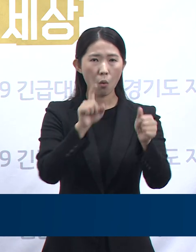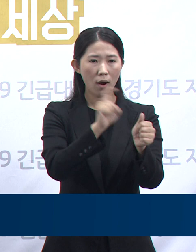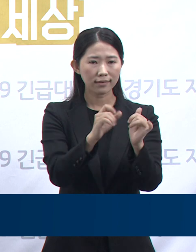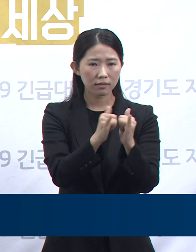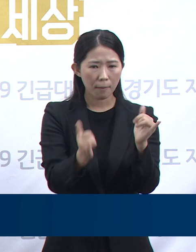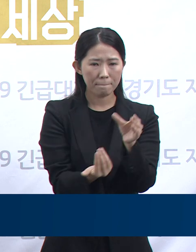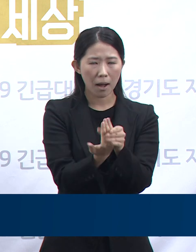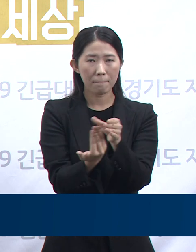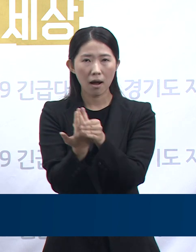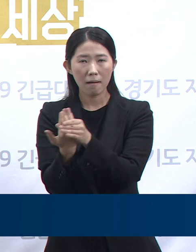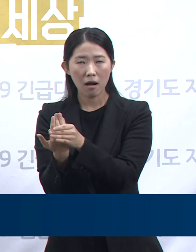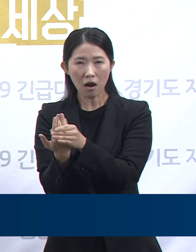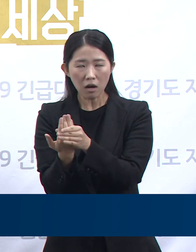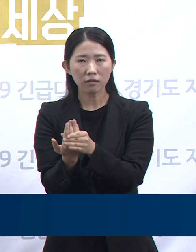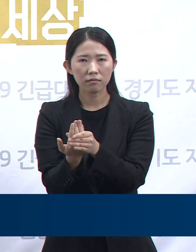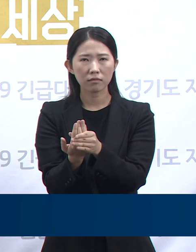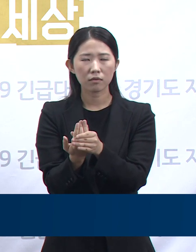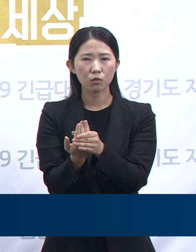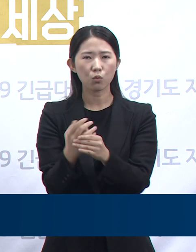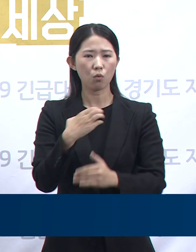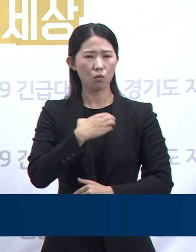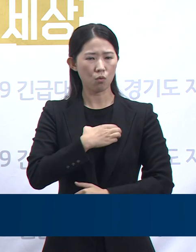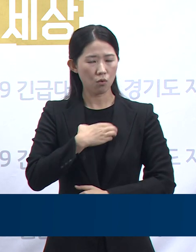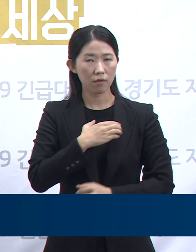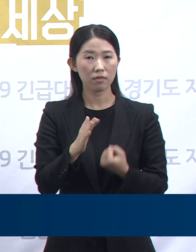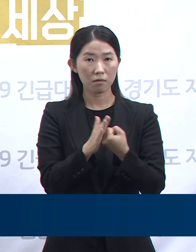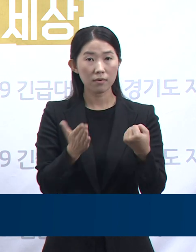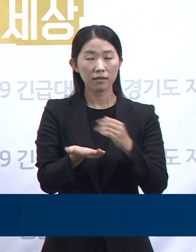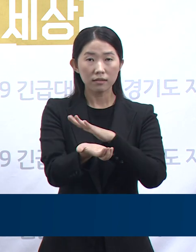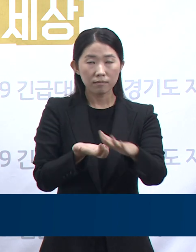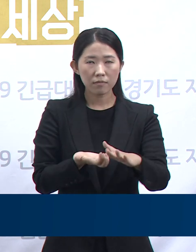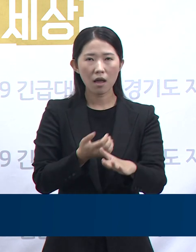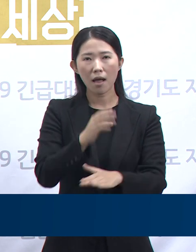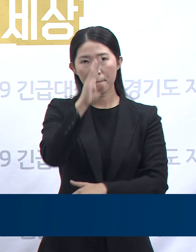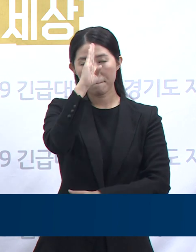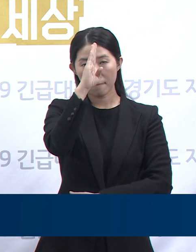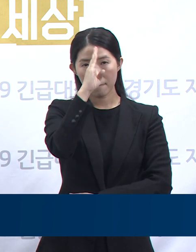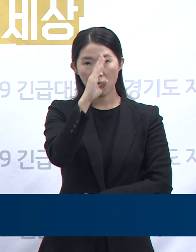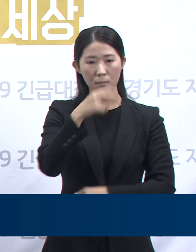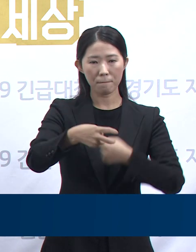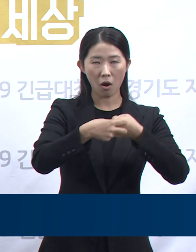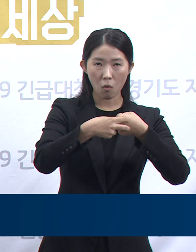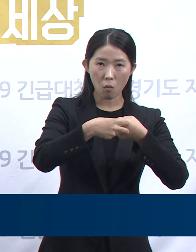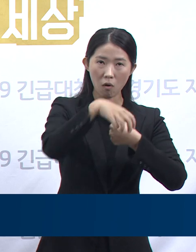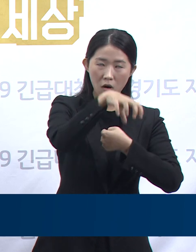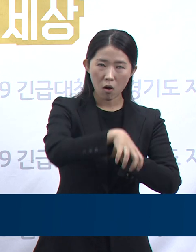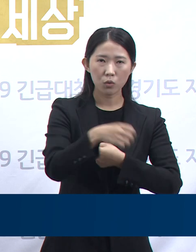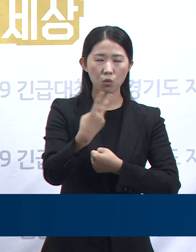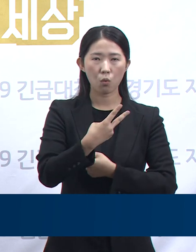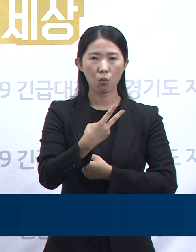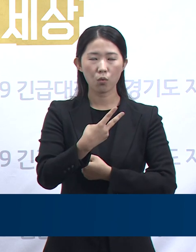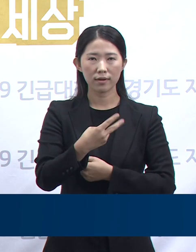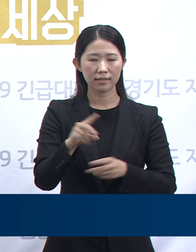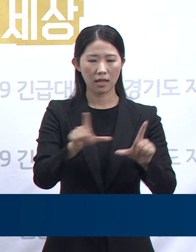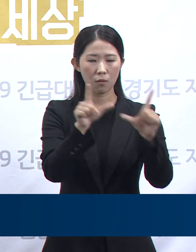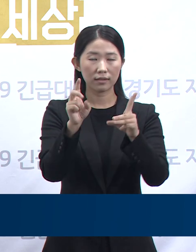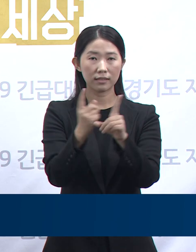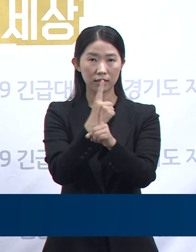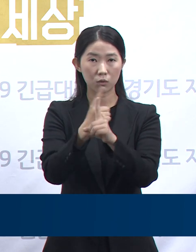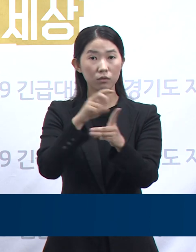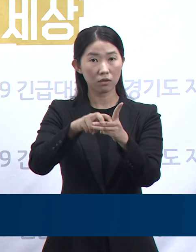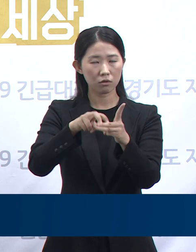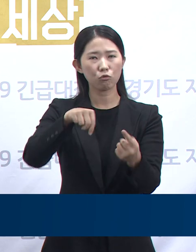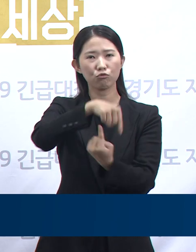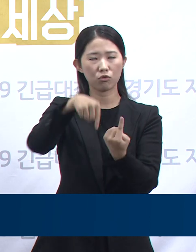전담병원과 생활치료센터를 정상 운영할 계획입니다. 조사에 응답해 주신 바와 같이, 나와 가족, 공동체의